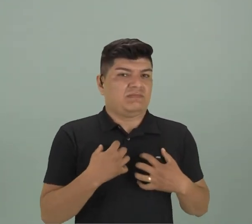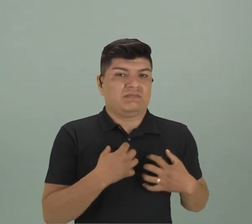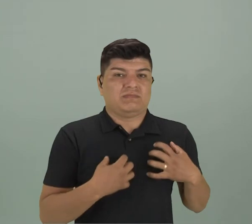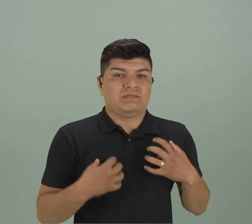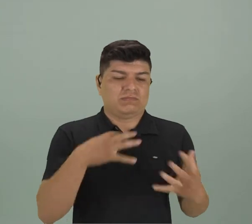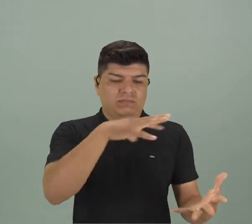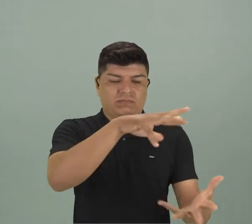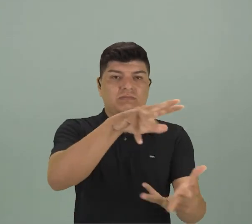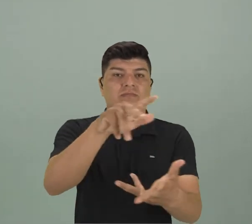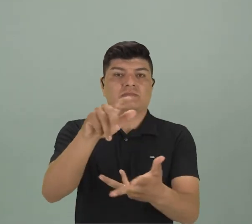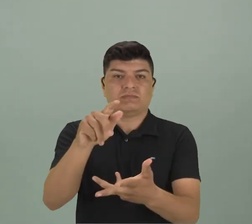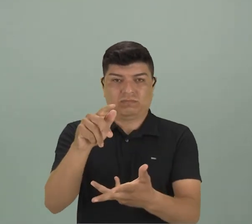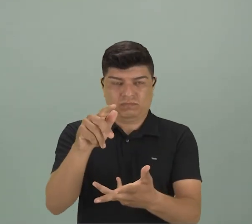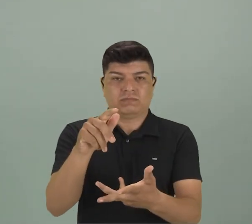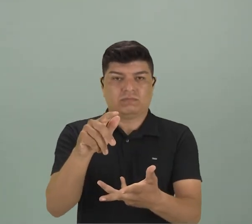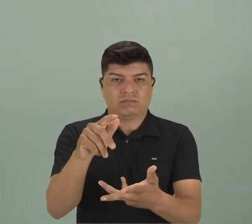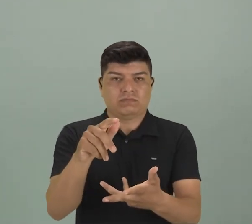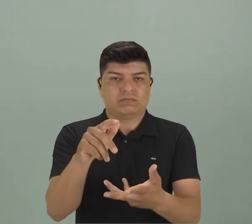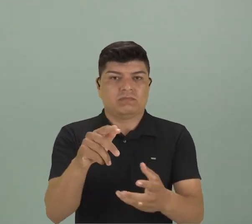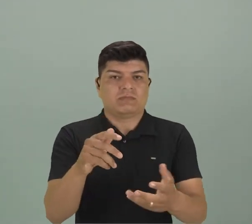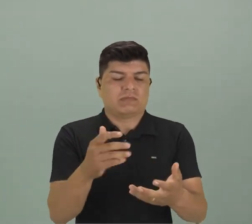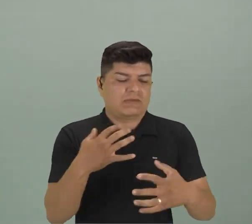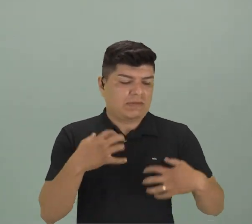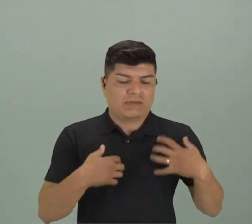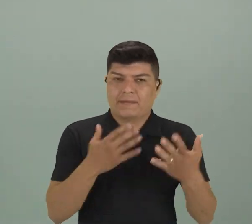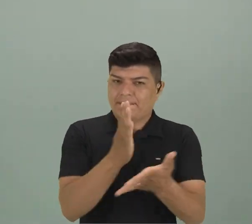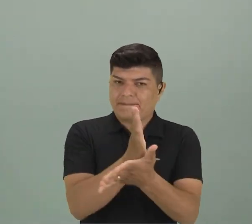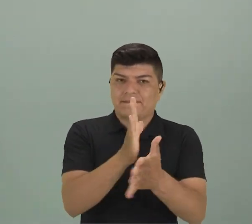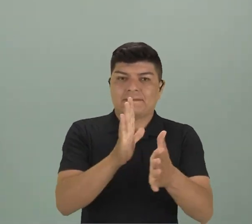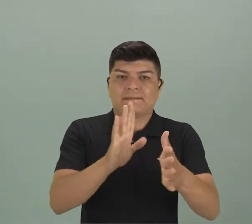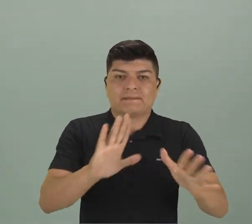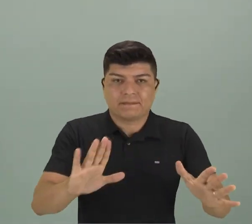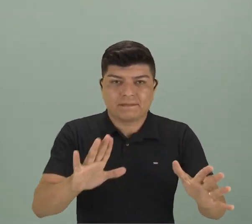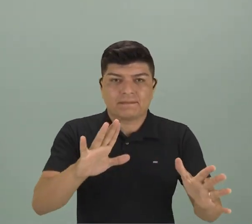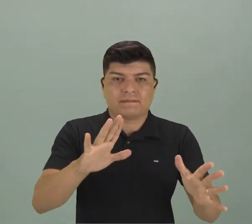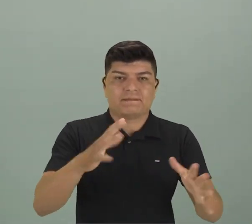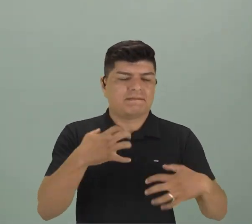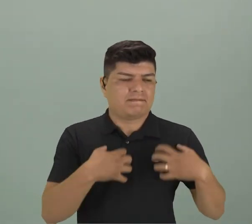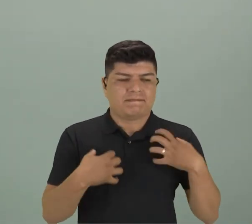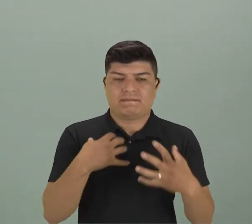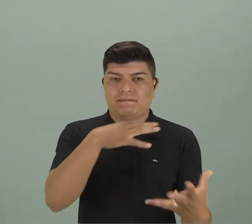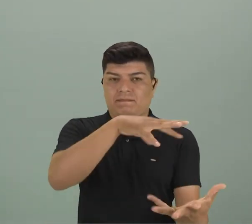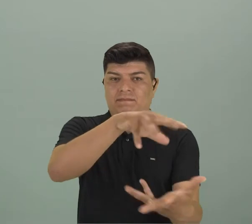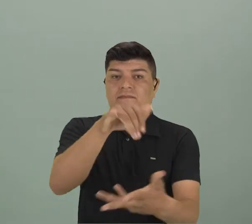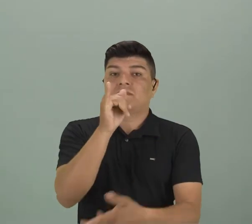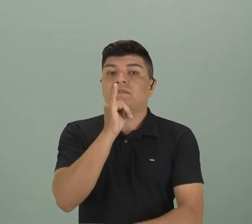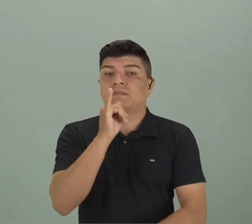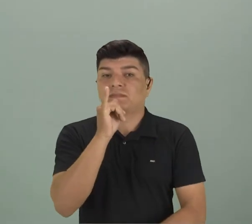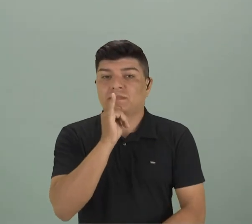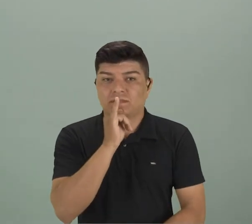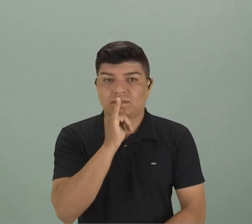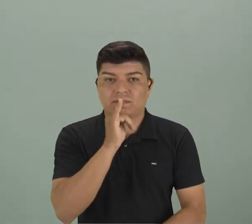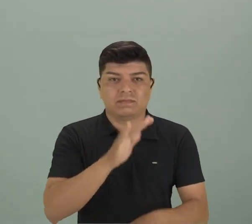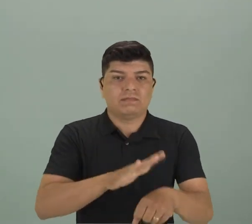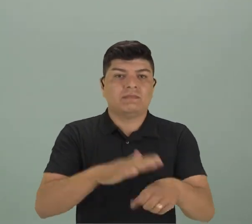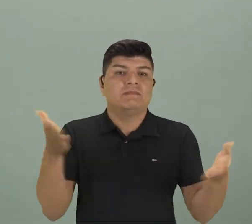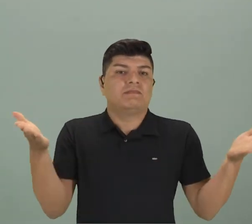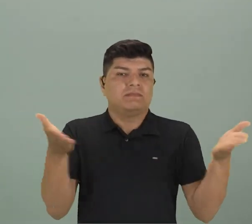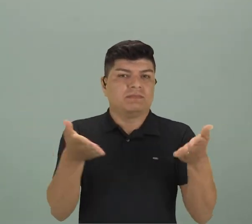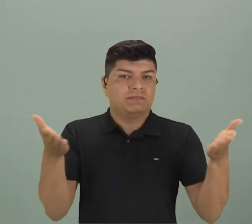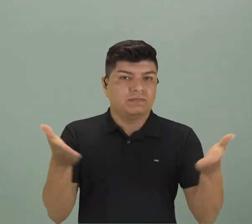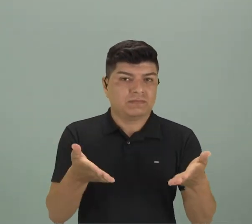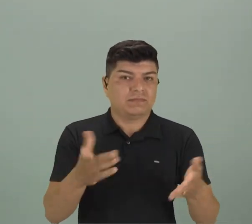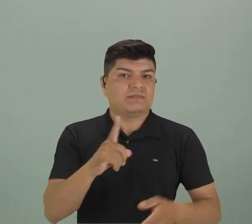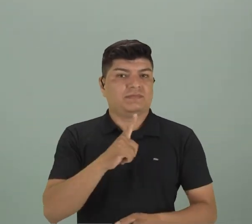O mito siempre tiene el intuito de acabar con la angústia de la humanidad. O ejemplo más actual que nos